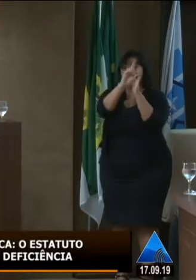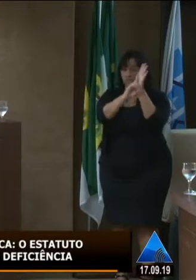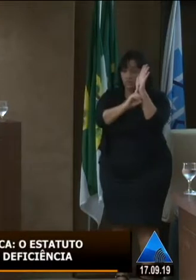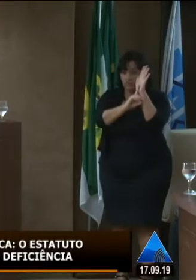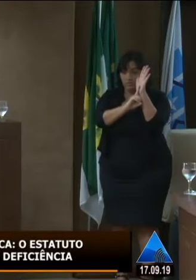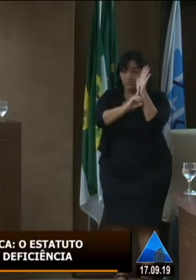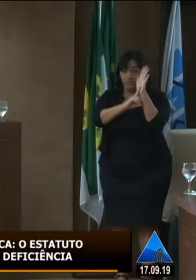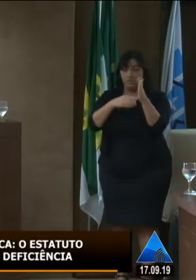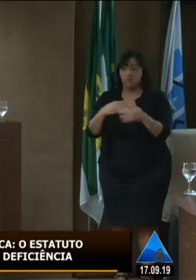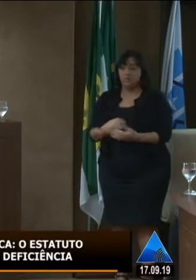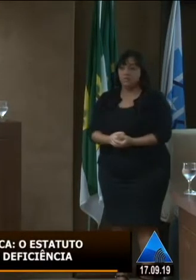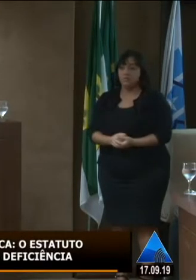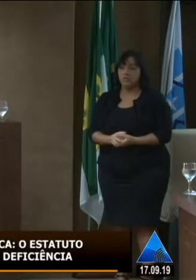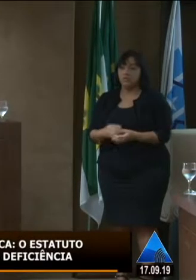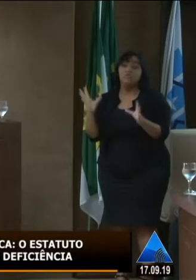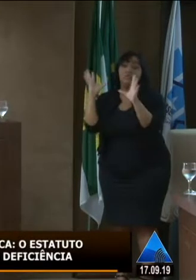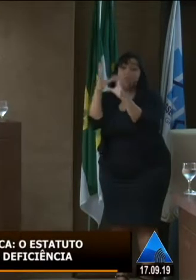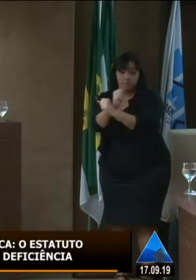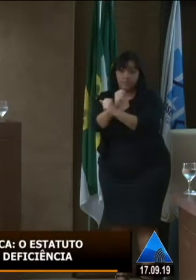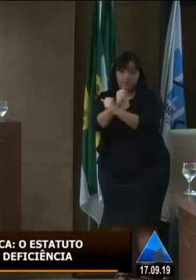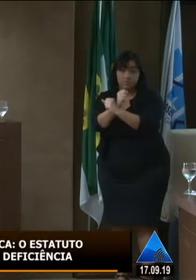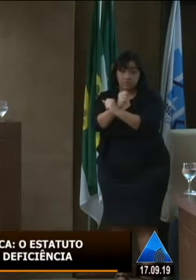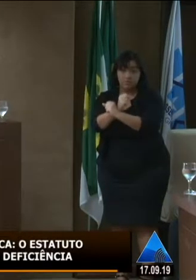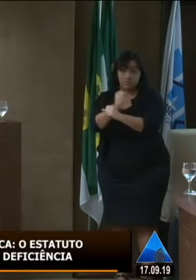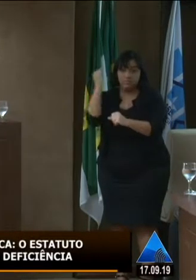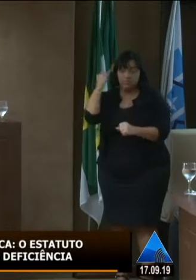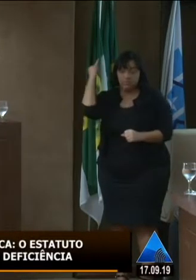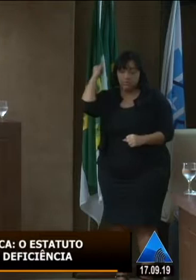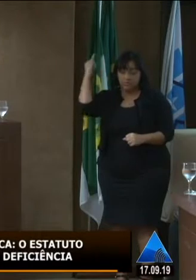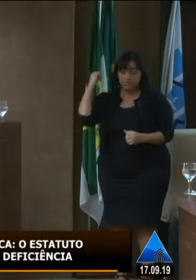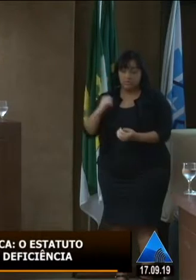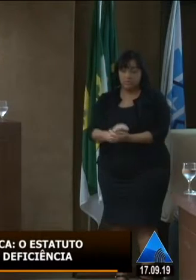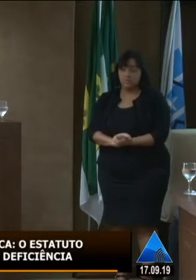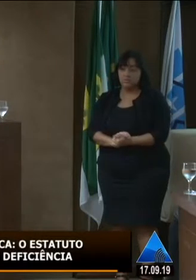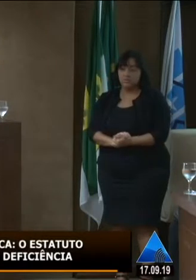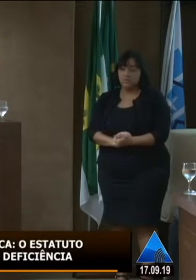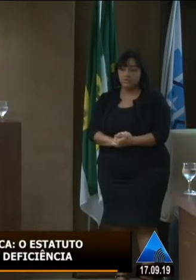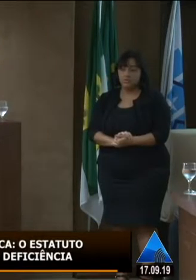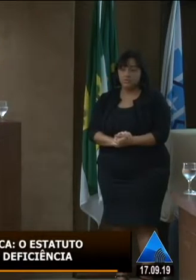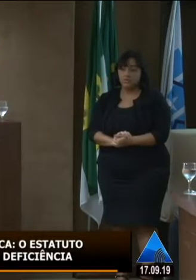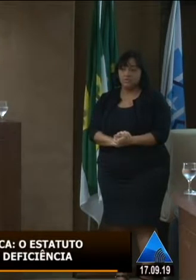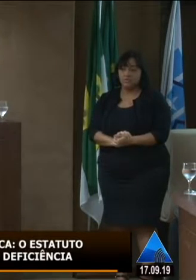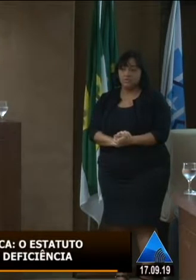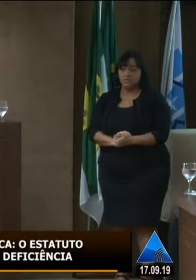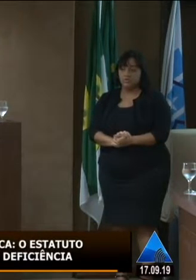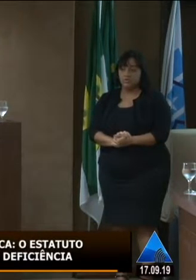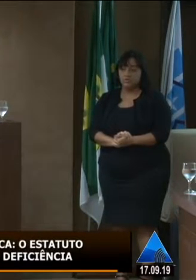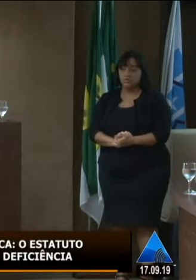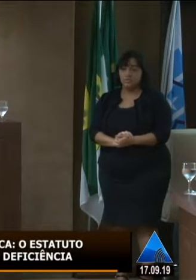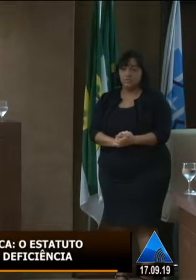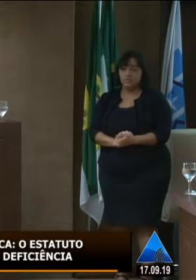a promoção, e tanto a questão de